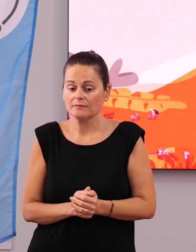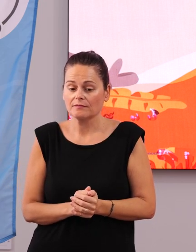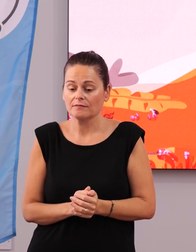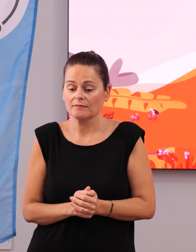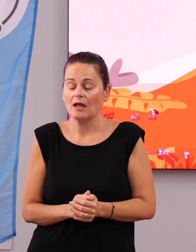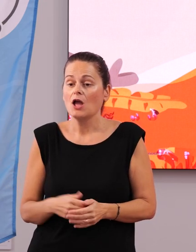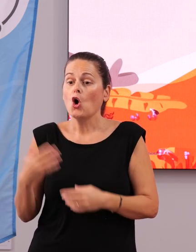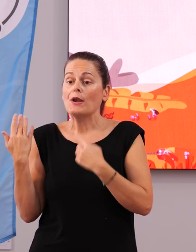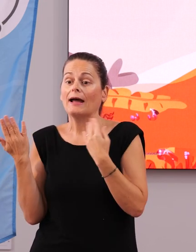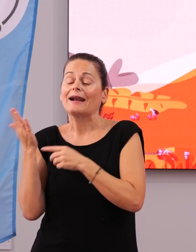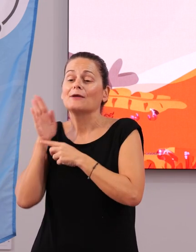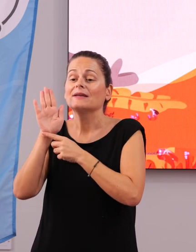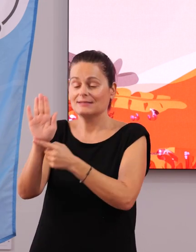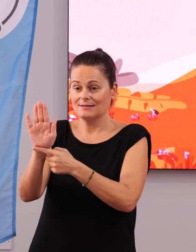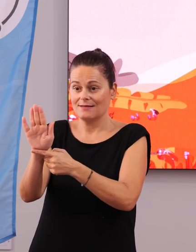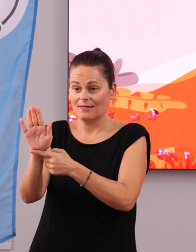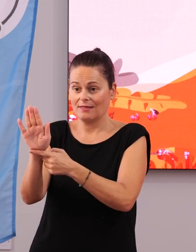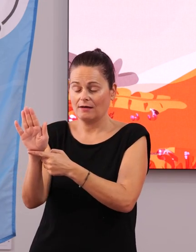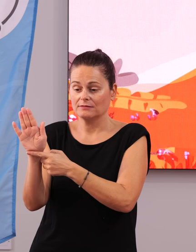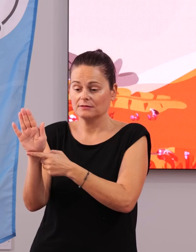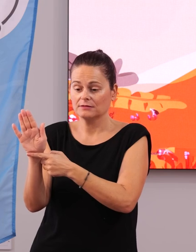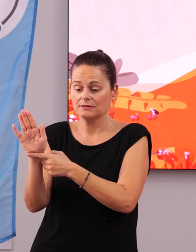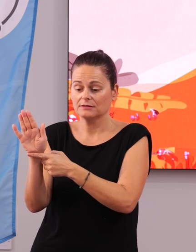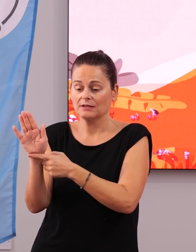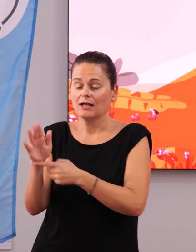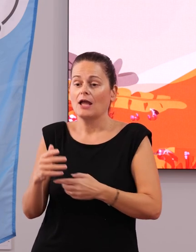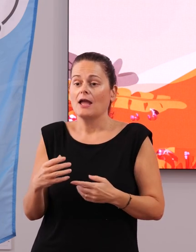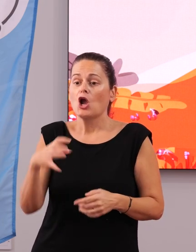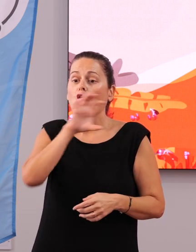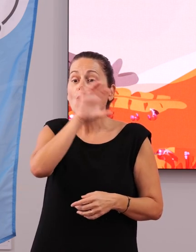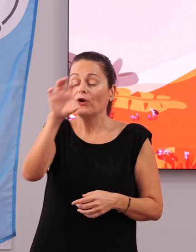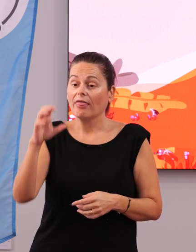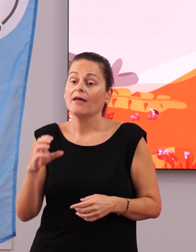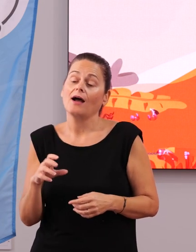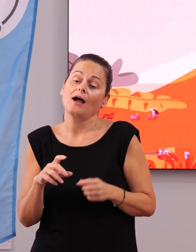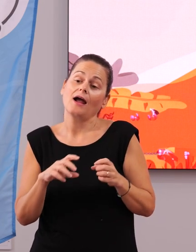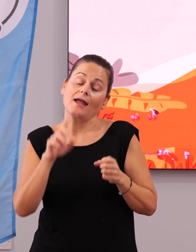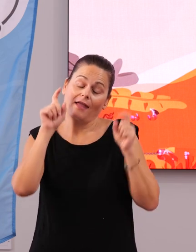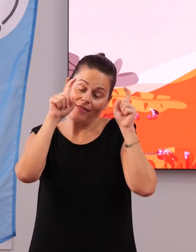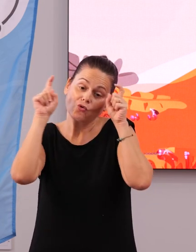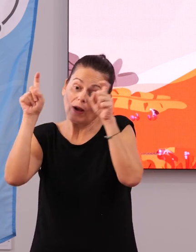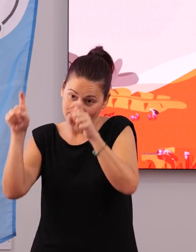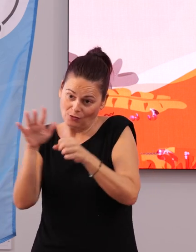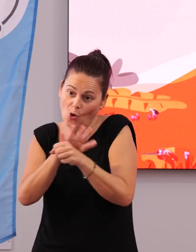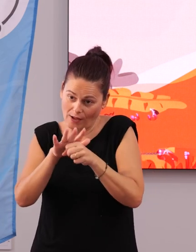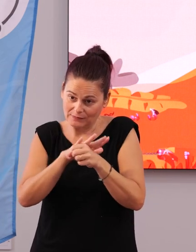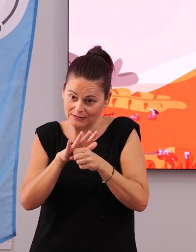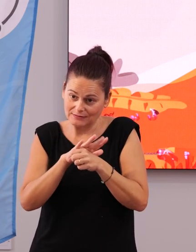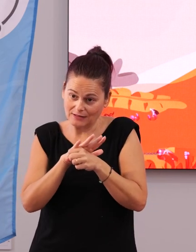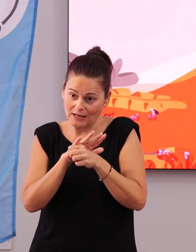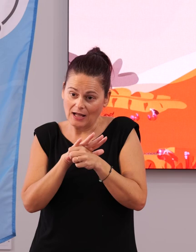representación de la comunidad educativa de la mano del Instituto de